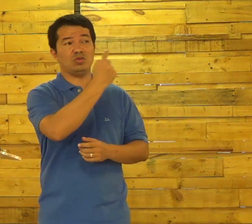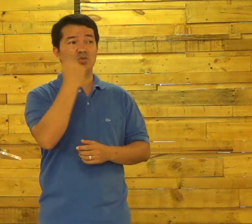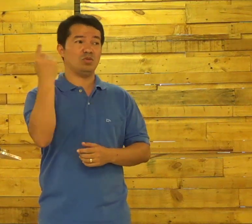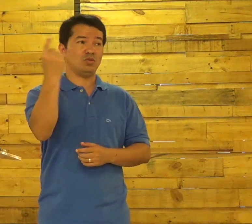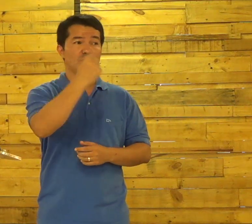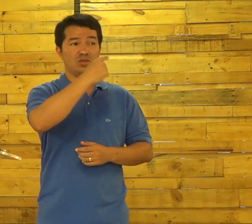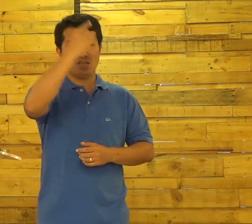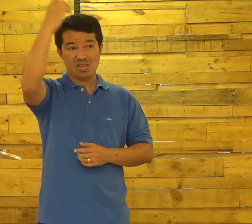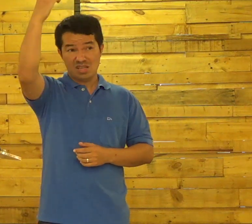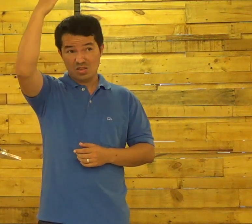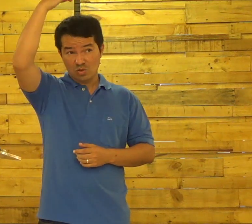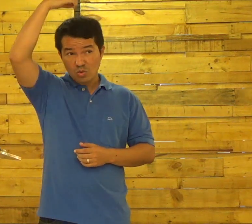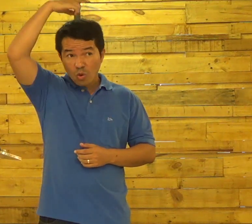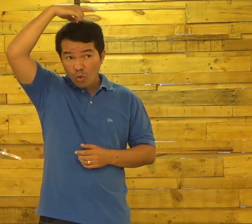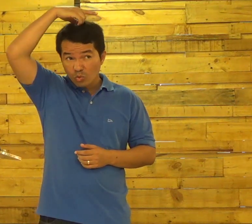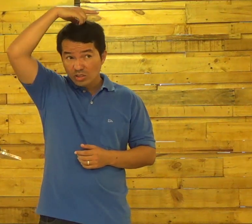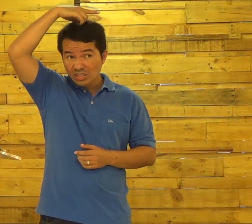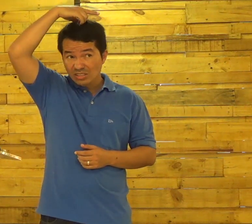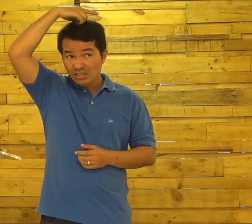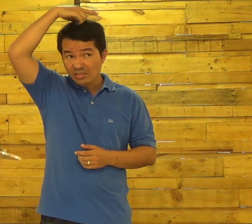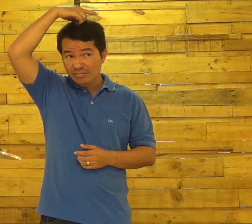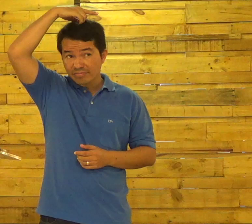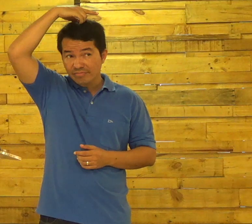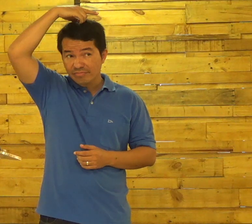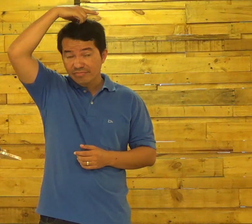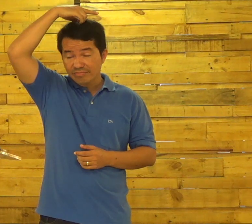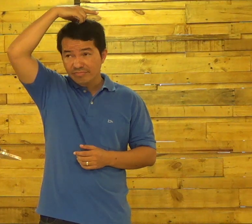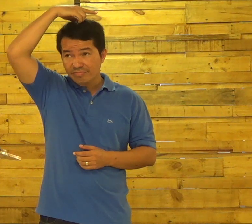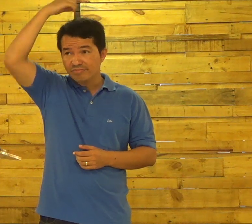você Para todos nós O dom